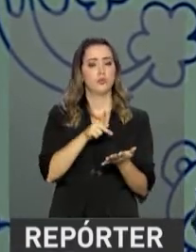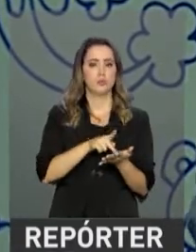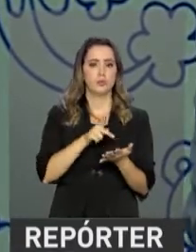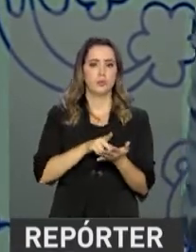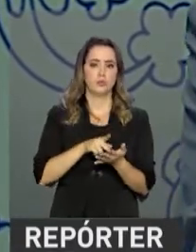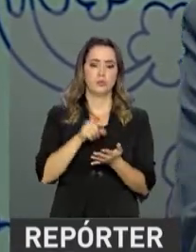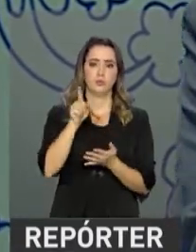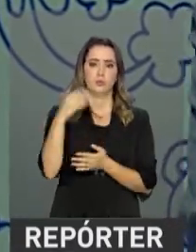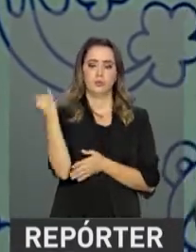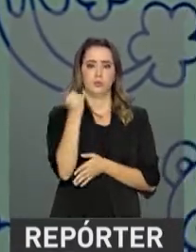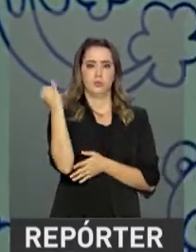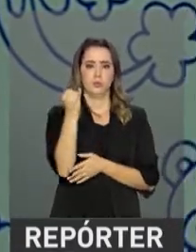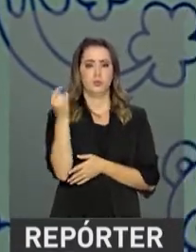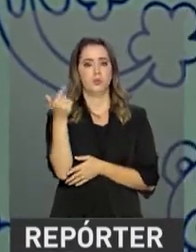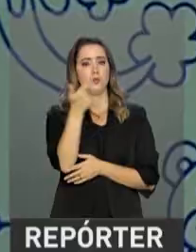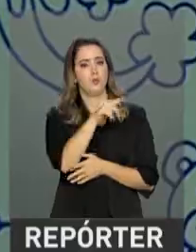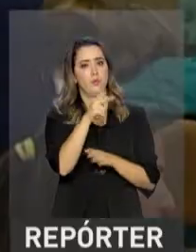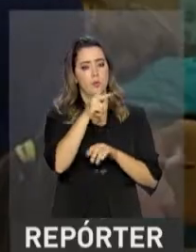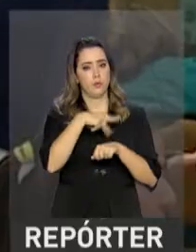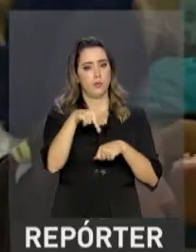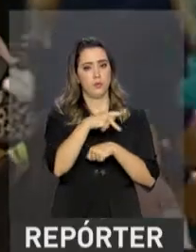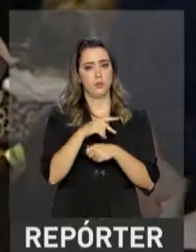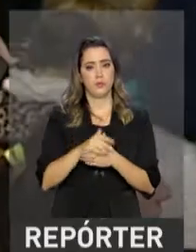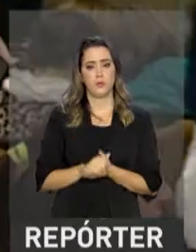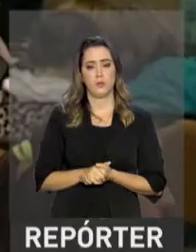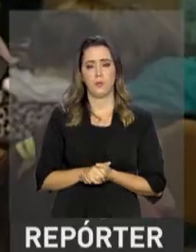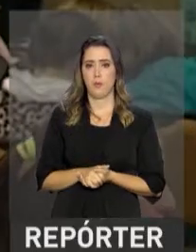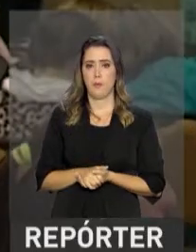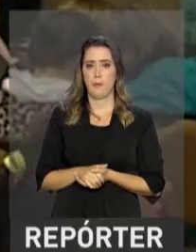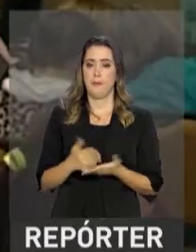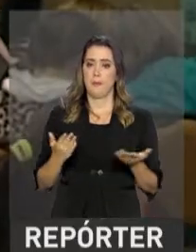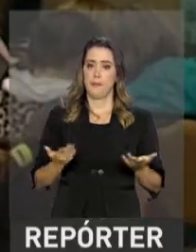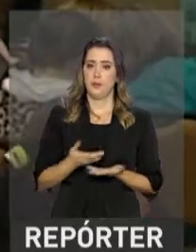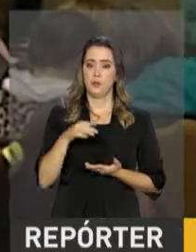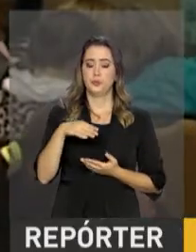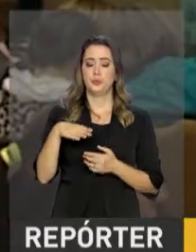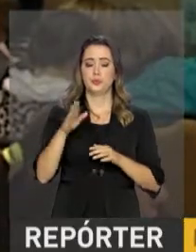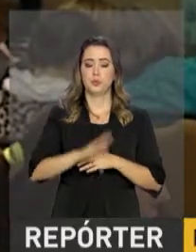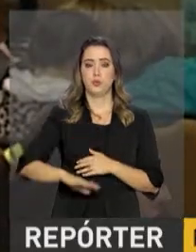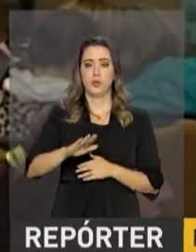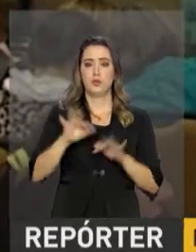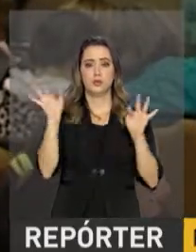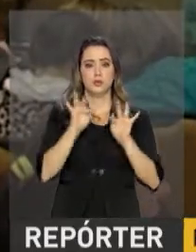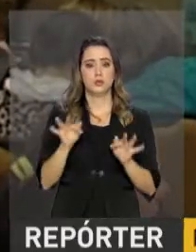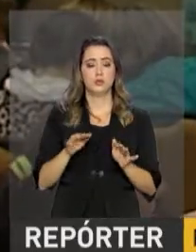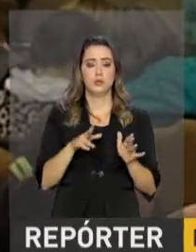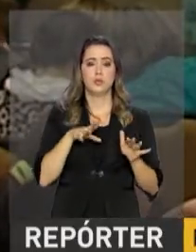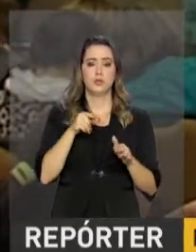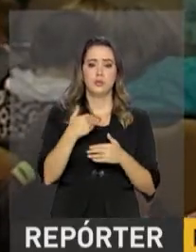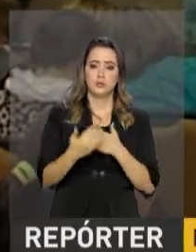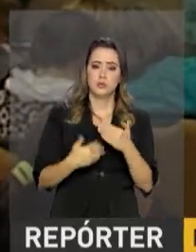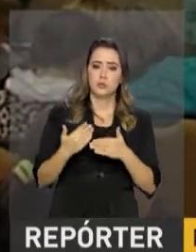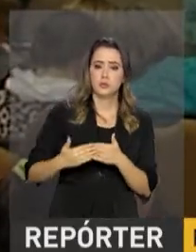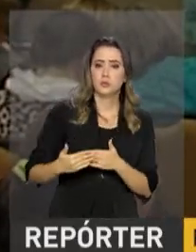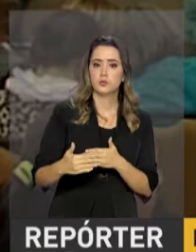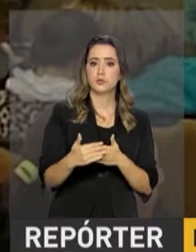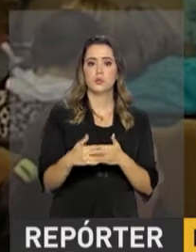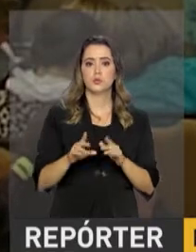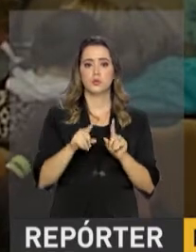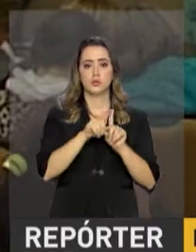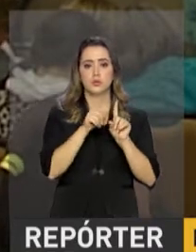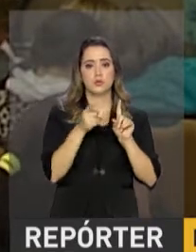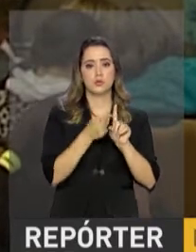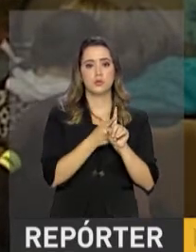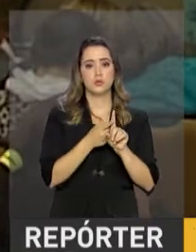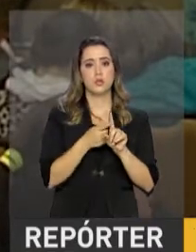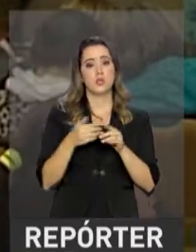referência para outros países. O Criança Feliz faz o acompanhamento semanal de gestantes e crianças de 0 a 3